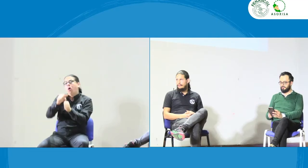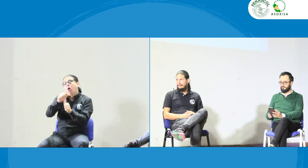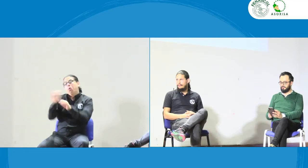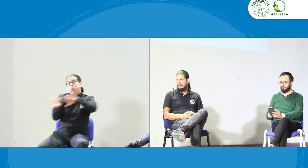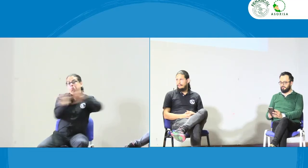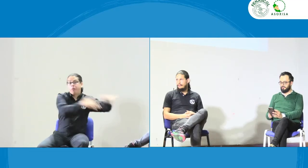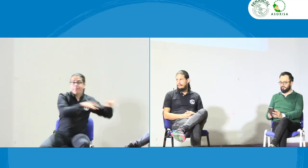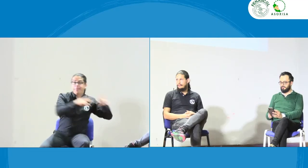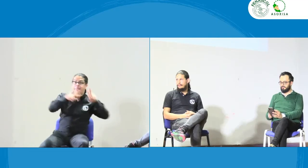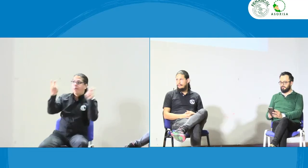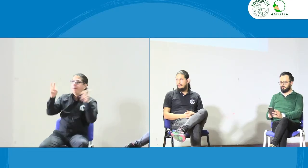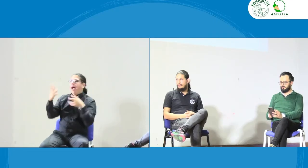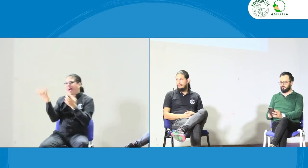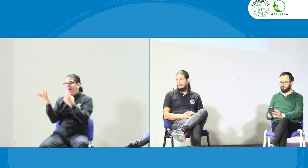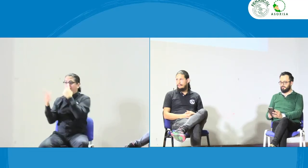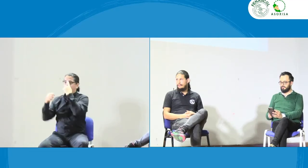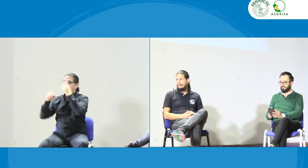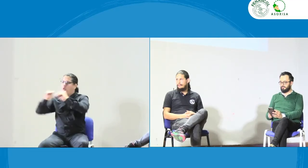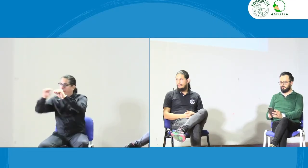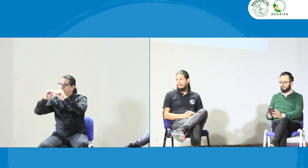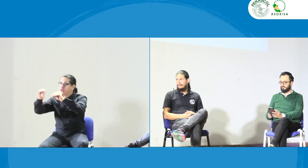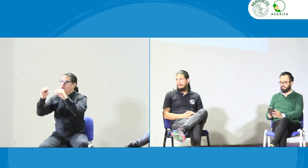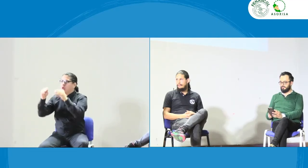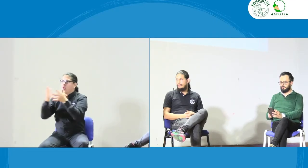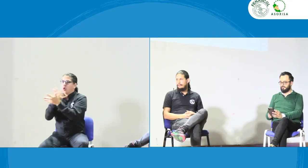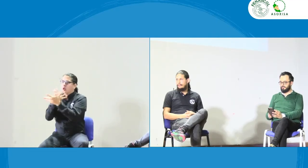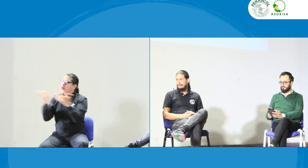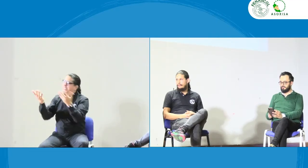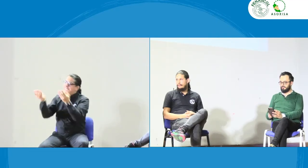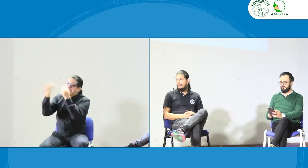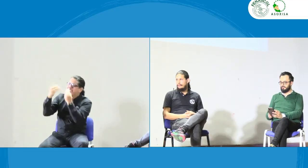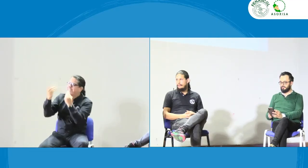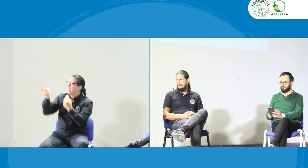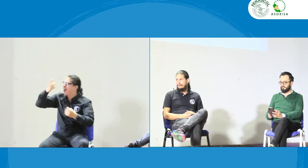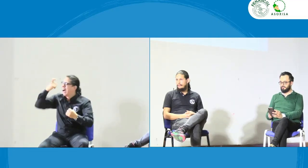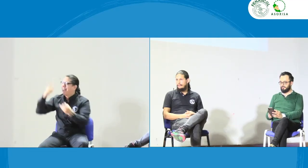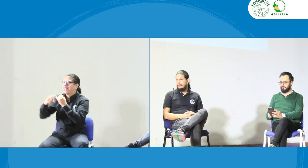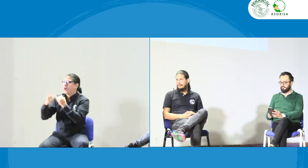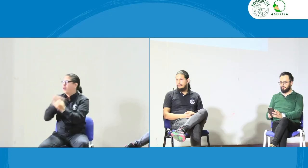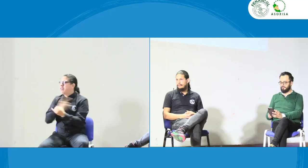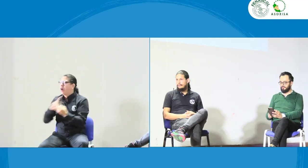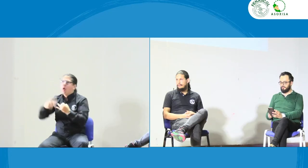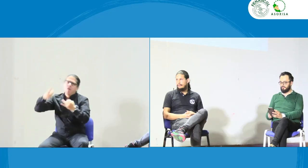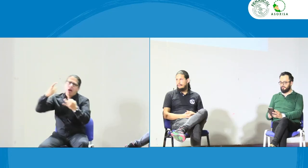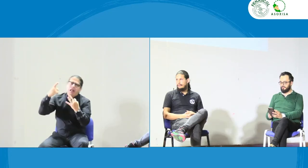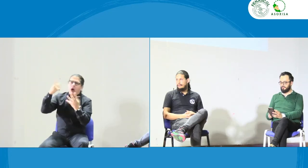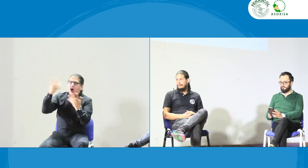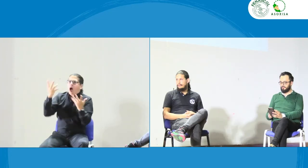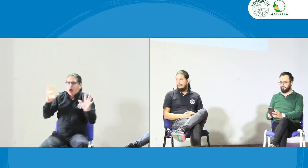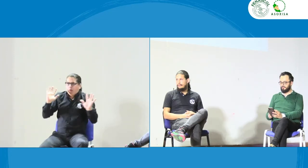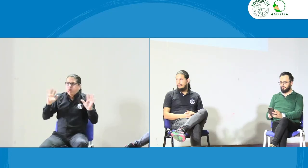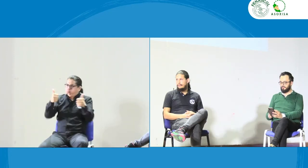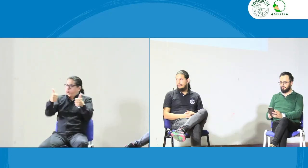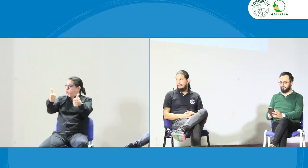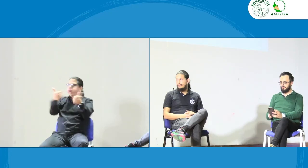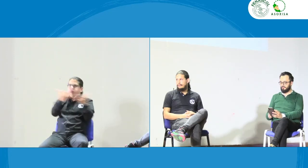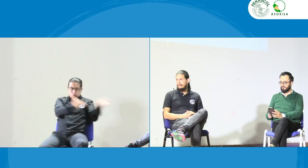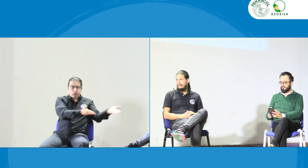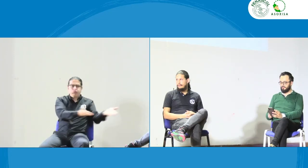que tiene que hacer como intérprete obviamente es un acompañamiento entonces la formación que a veces se hace falta que en las